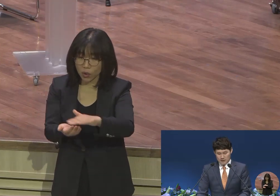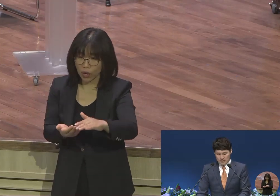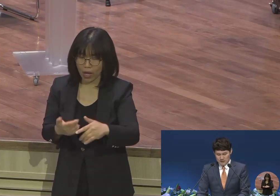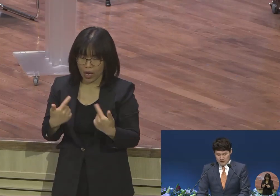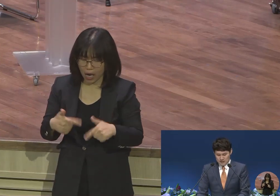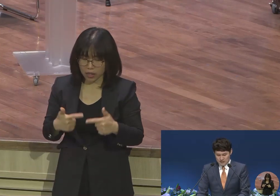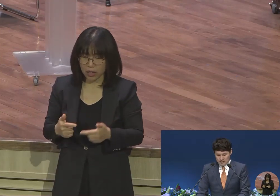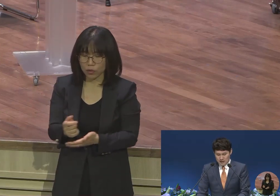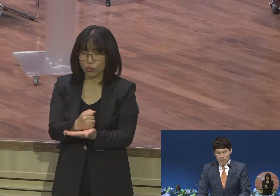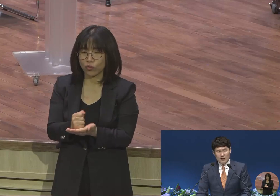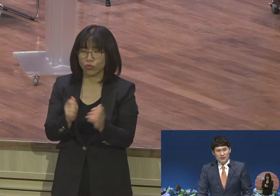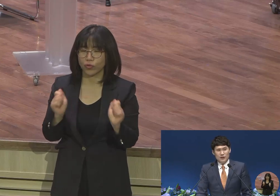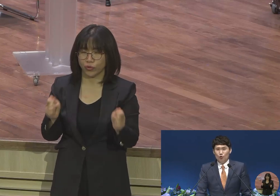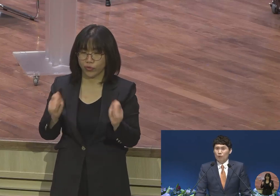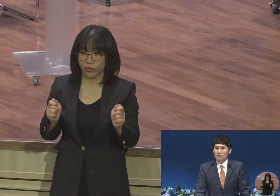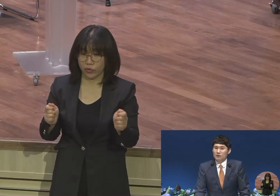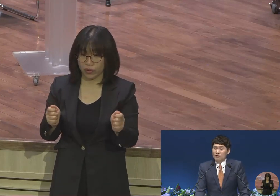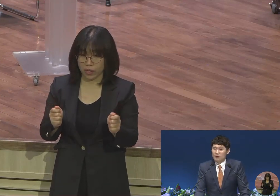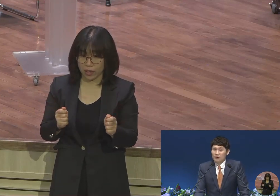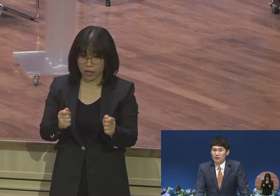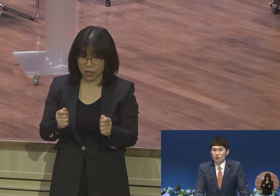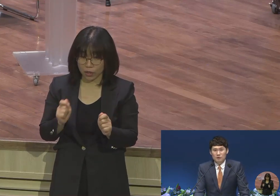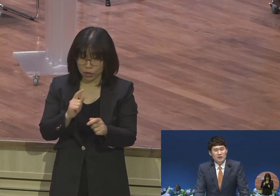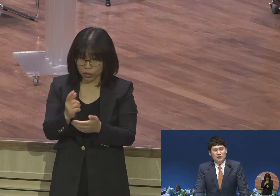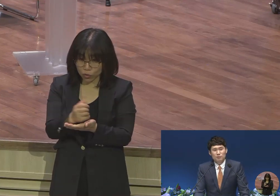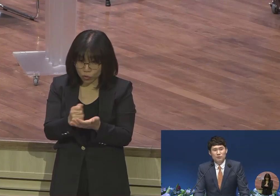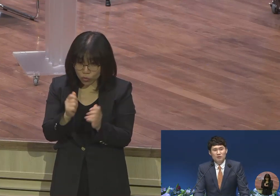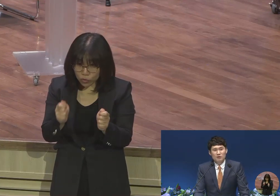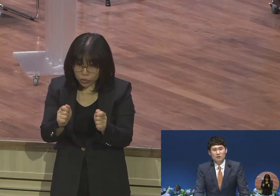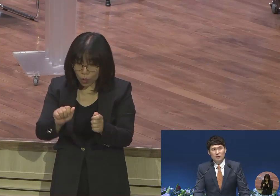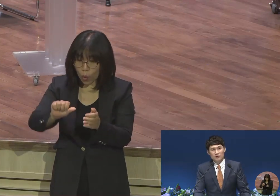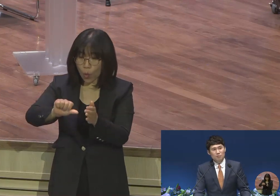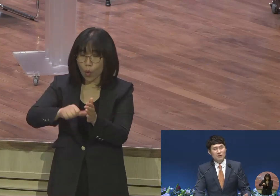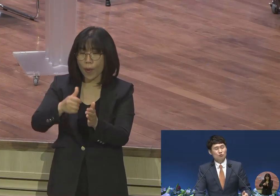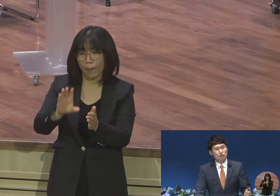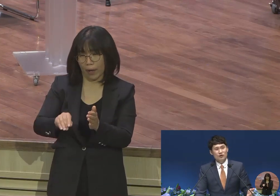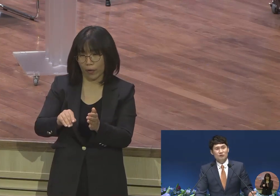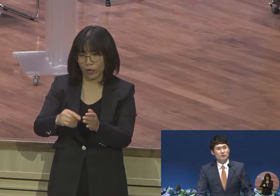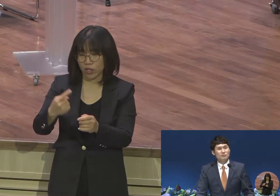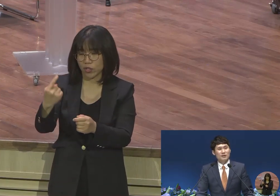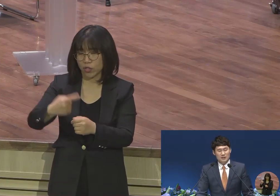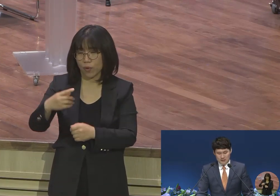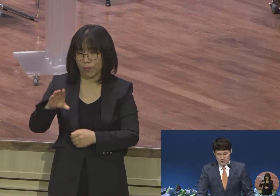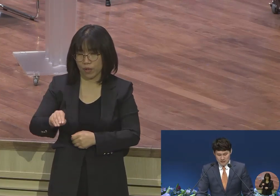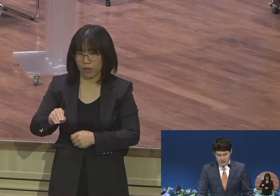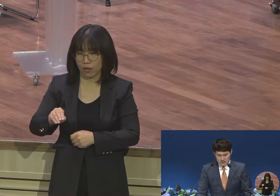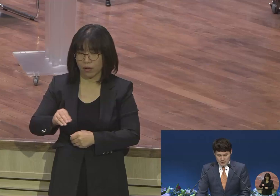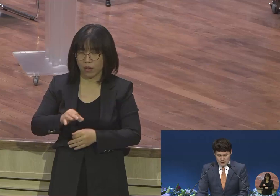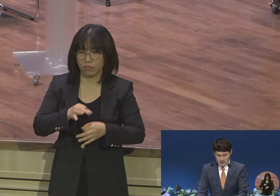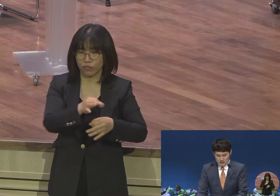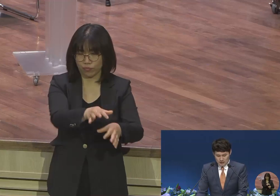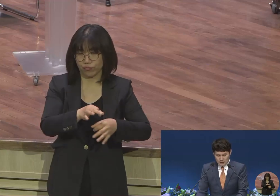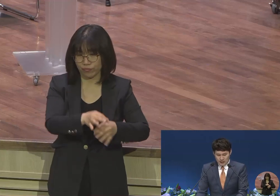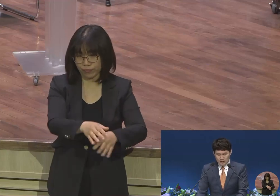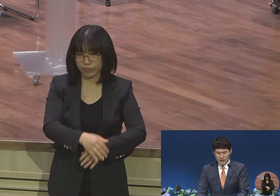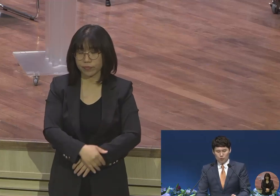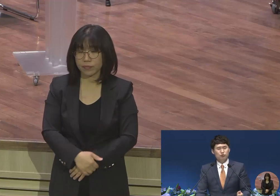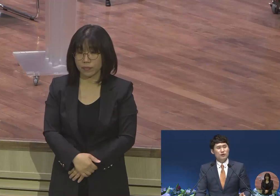한 번 할 때 최소 500만 원 좀 크다 싶으면 천만 원 훌쩍 넘습니다 그렇게 구수를